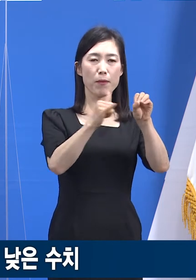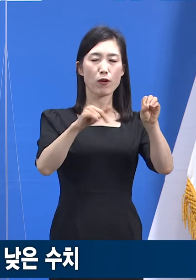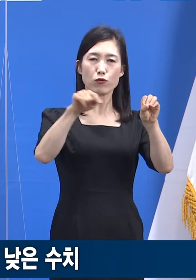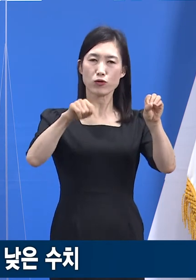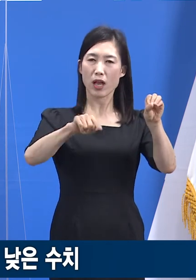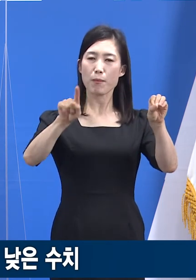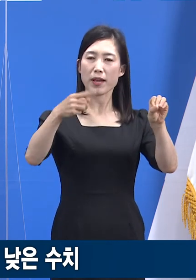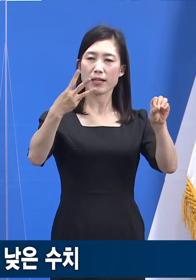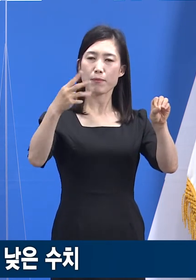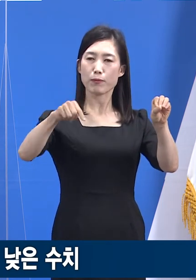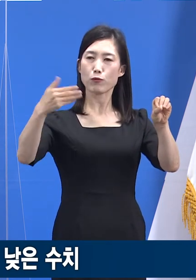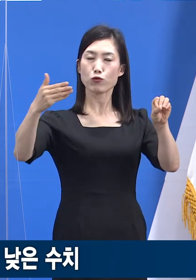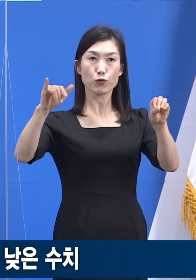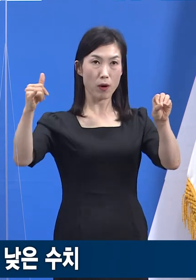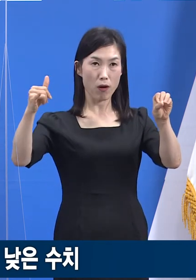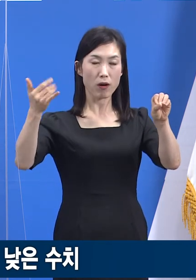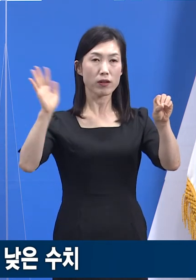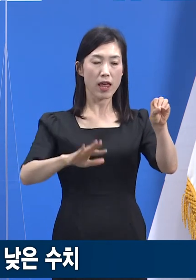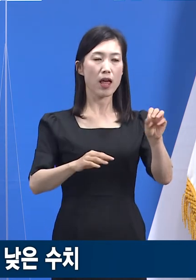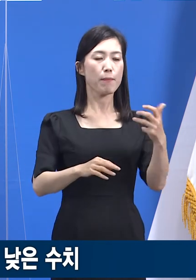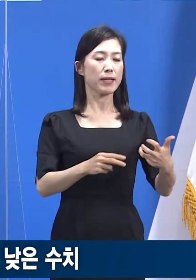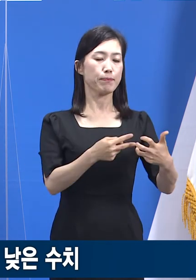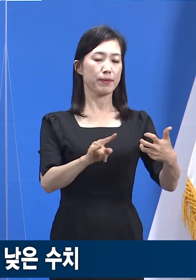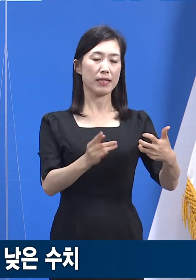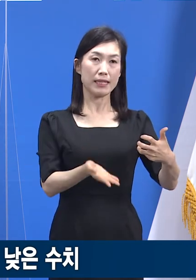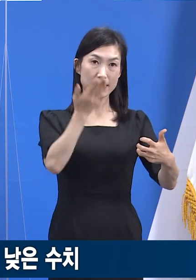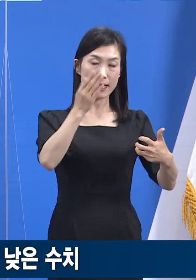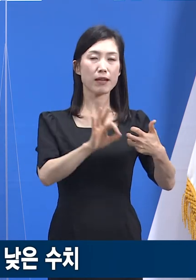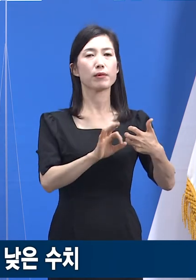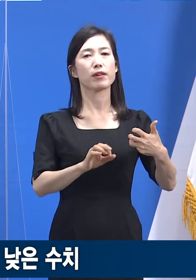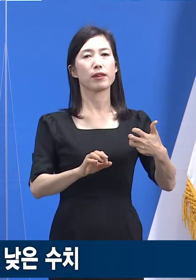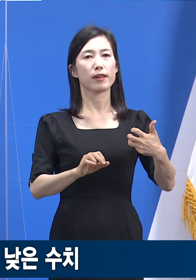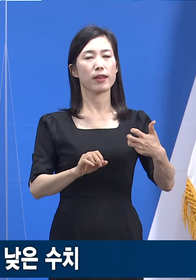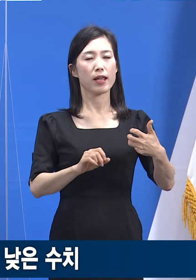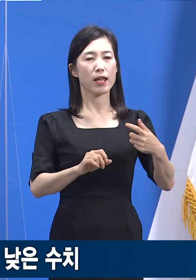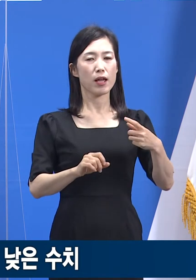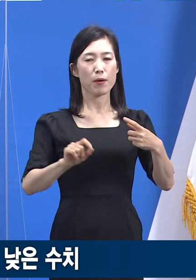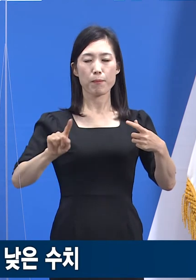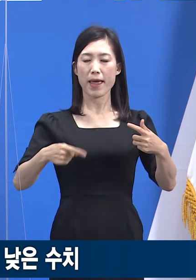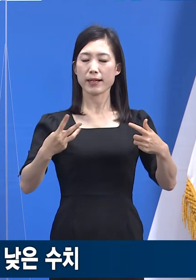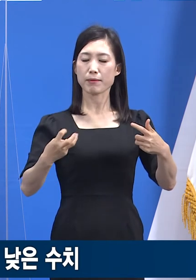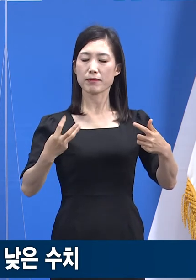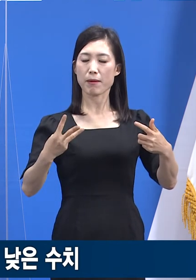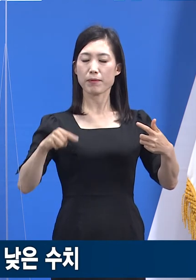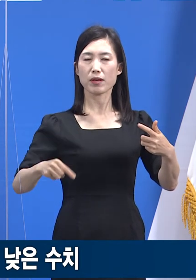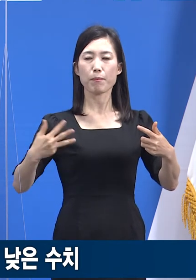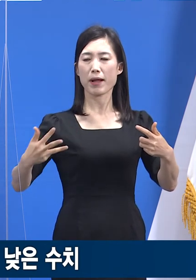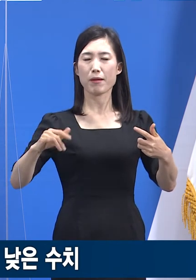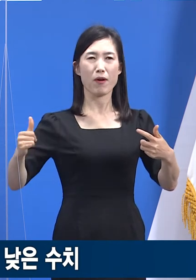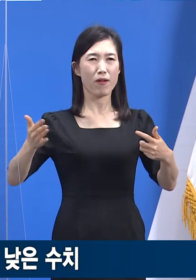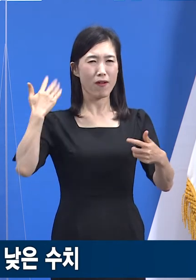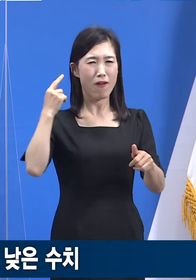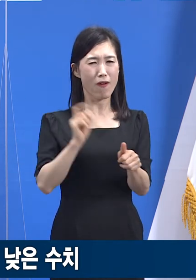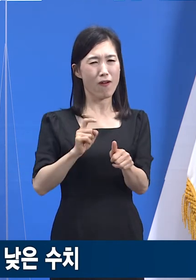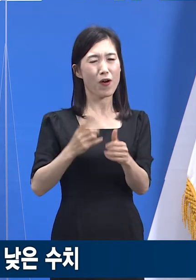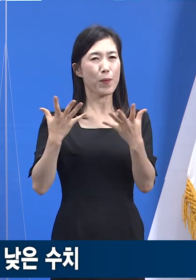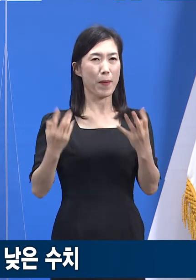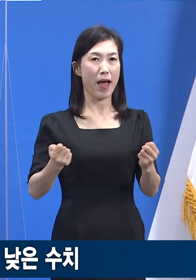.9명이었고 80세 이상 연령군은 133.8명이었습니다.